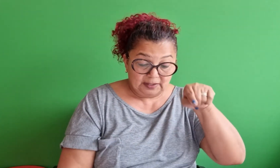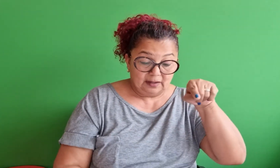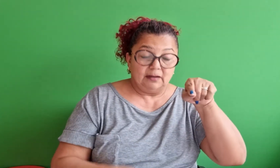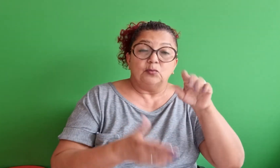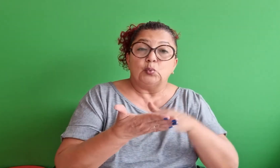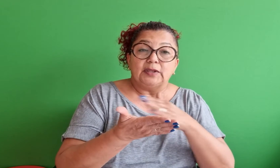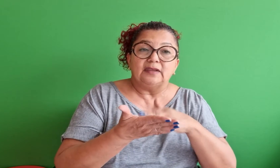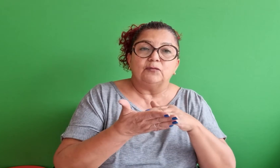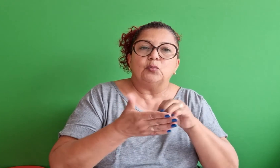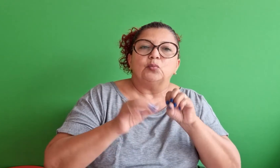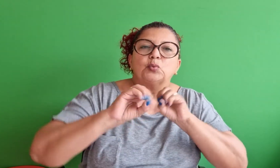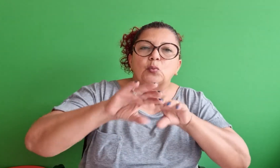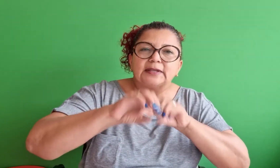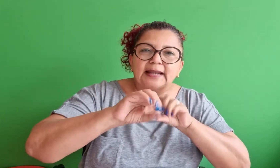do livro